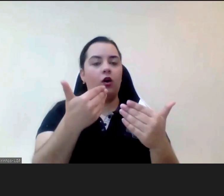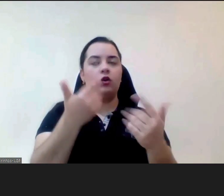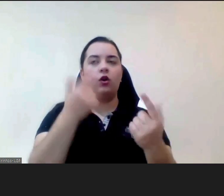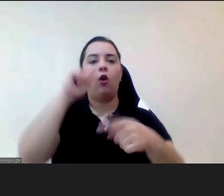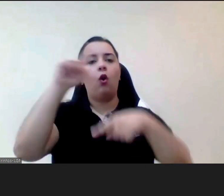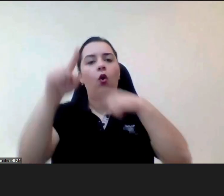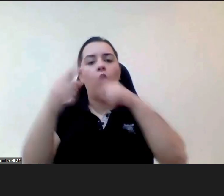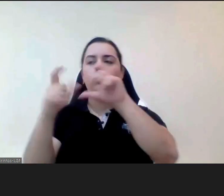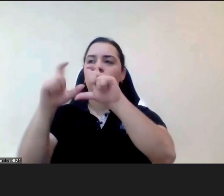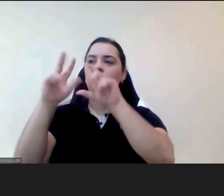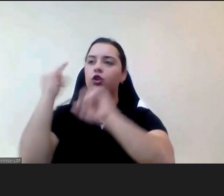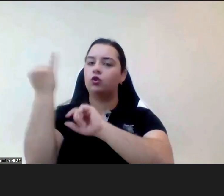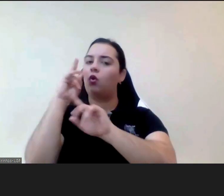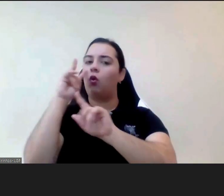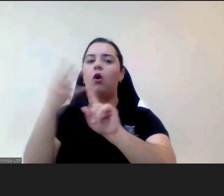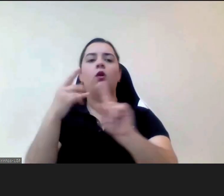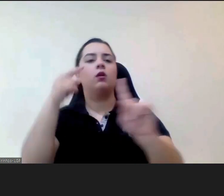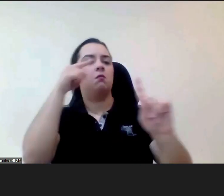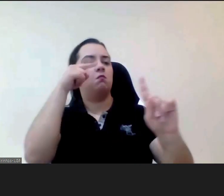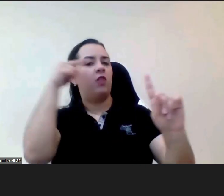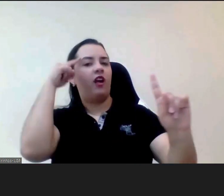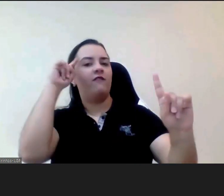com aquele espírito de